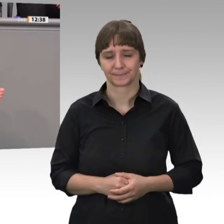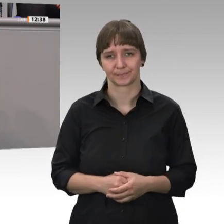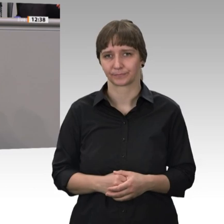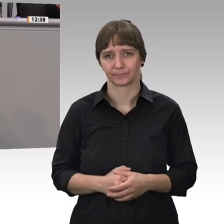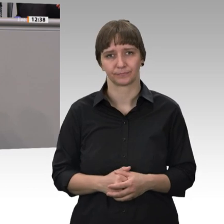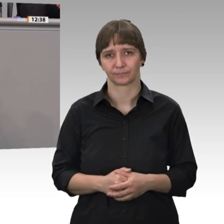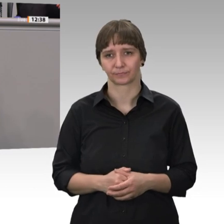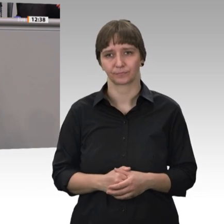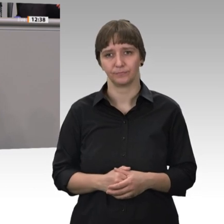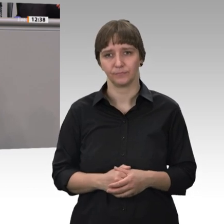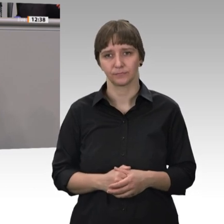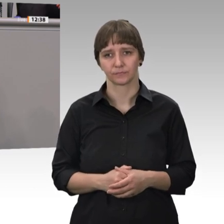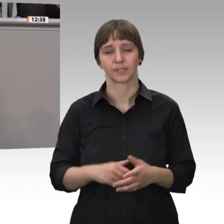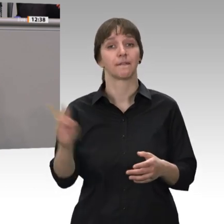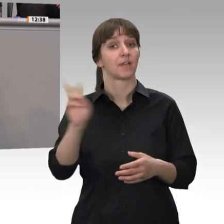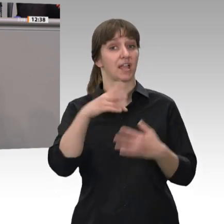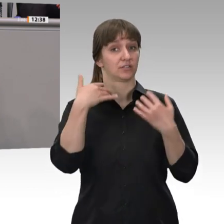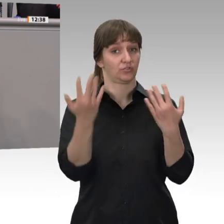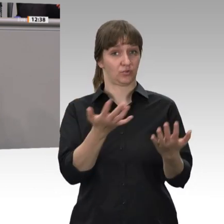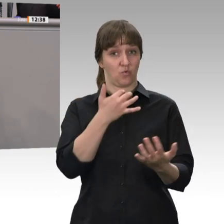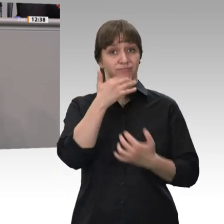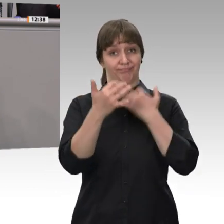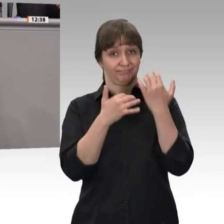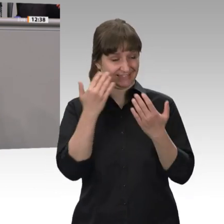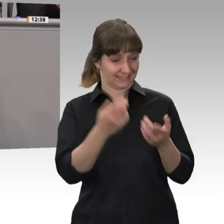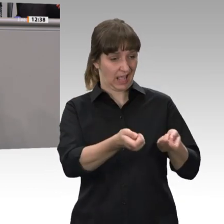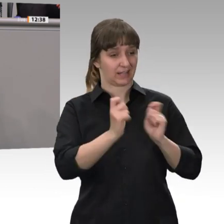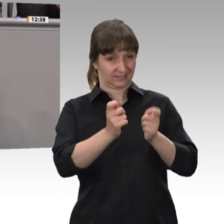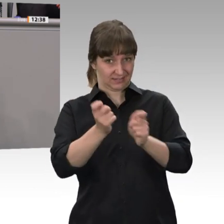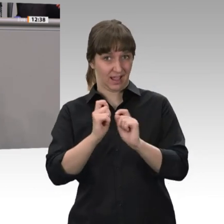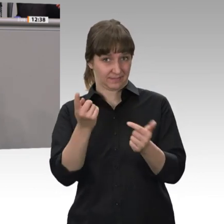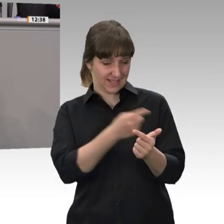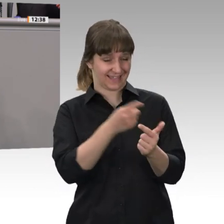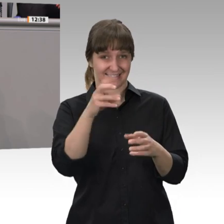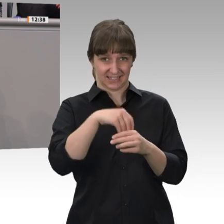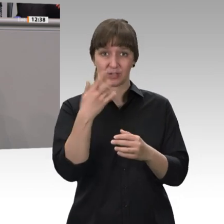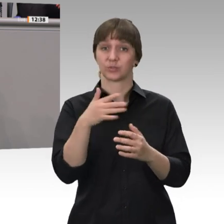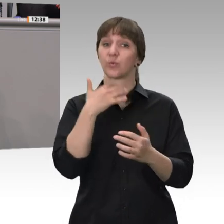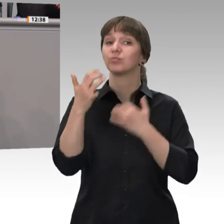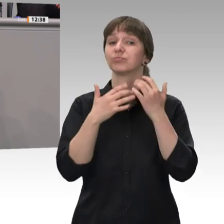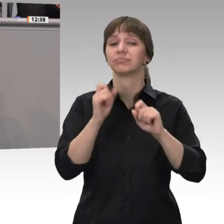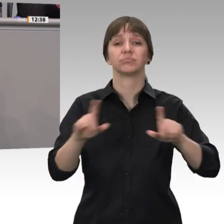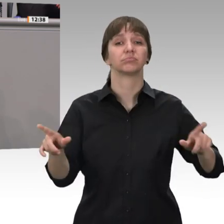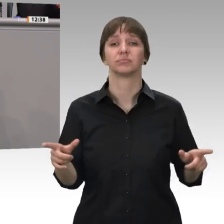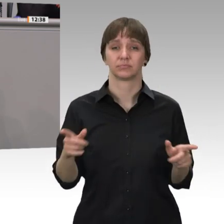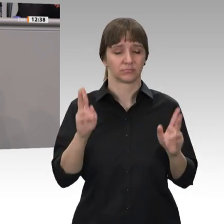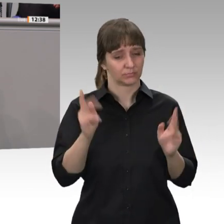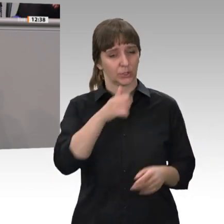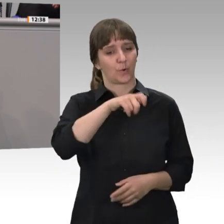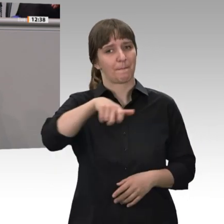Wer eine solche Botschaft aussendet wie die beiden Anträge, die heute vorliegen, der demotiviert junge Menschen, der demotiviert